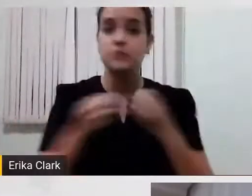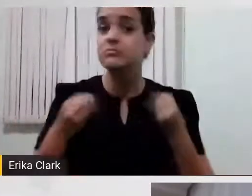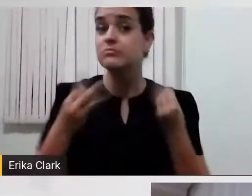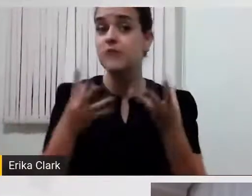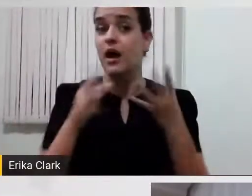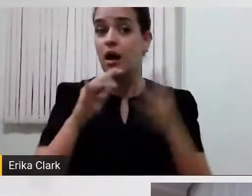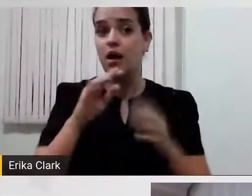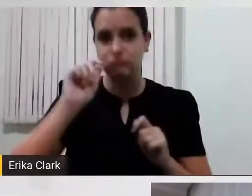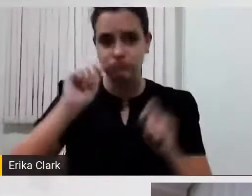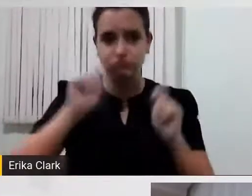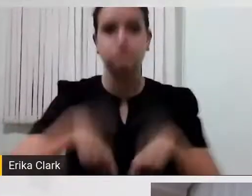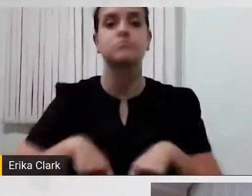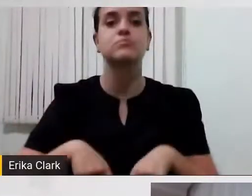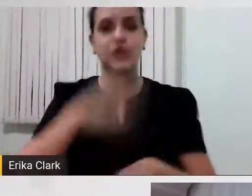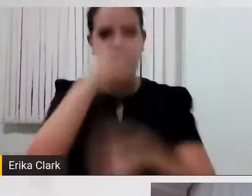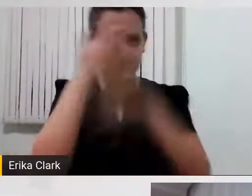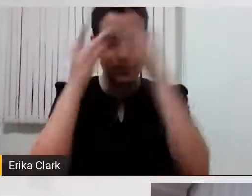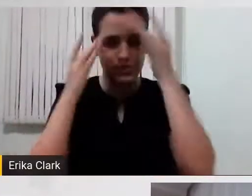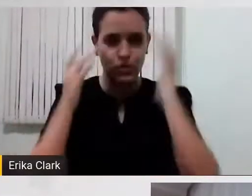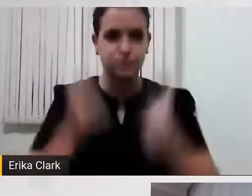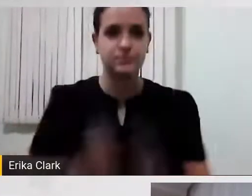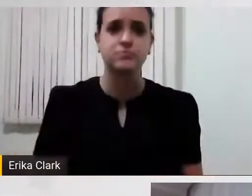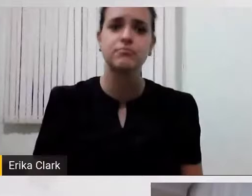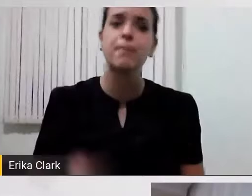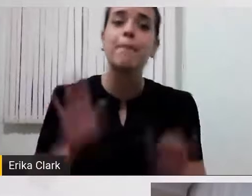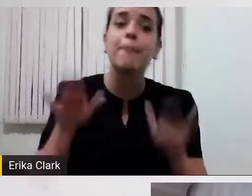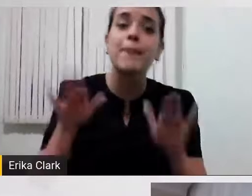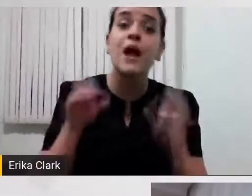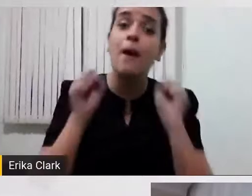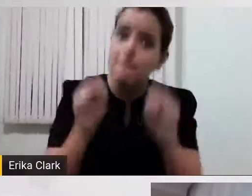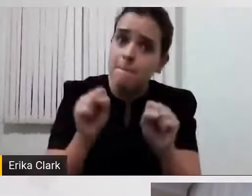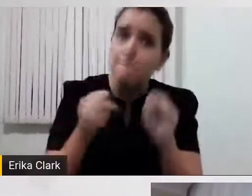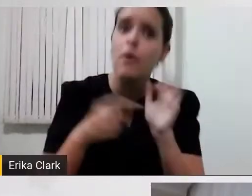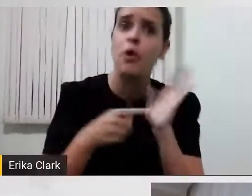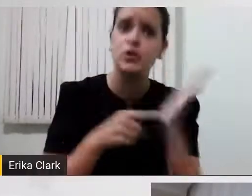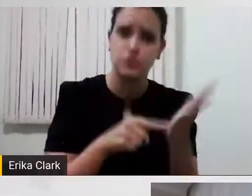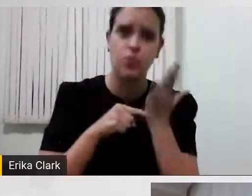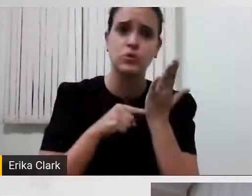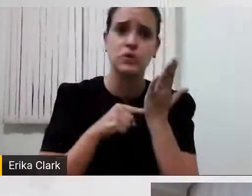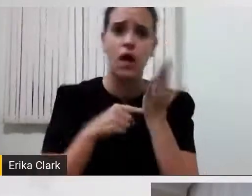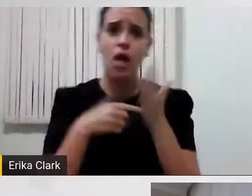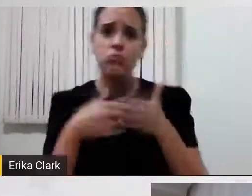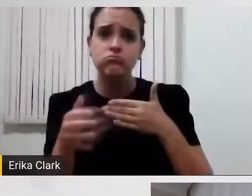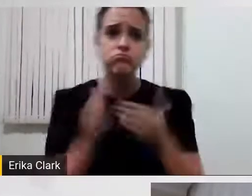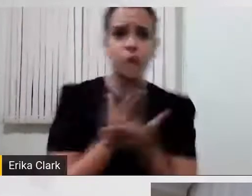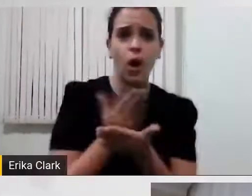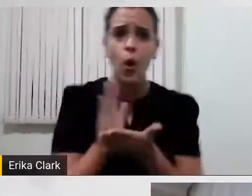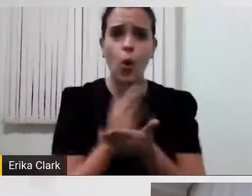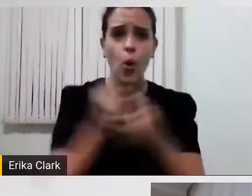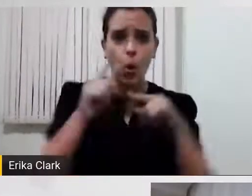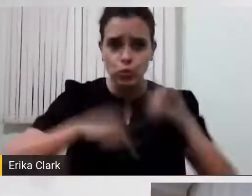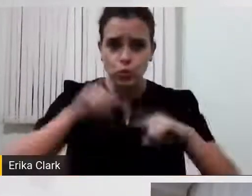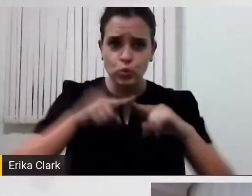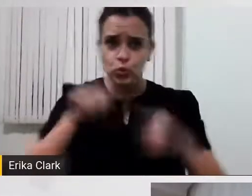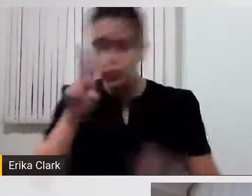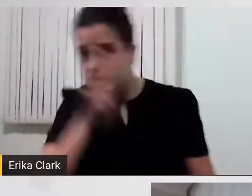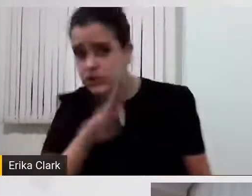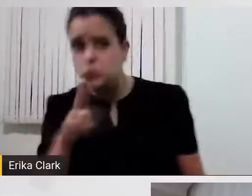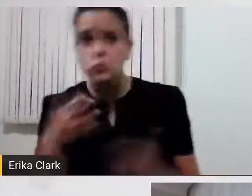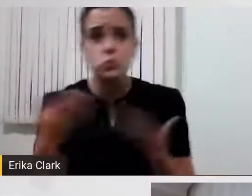você já podia nos mostrar algum desses instrumentos, reamentas que você usa, da tecnologia?